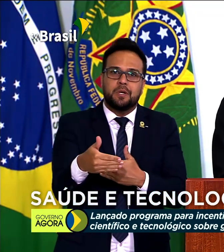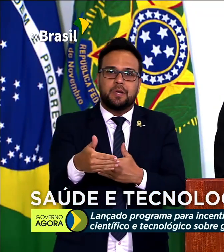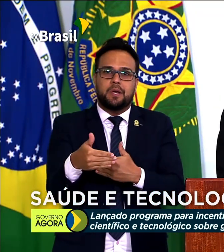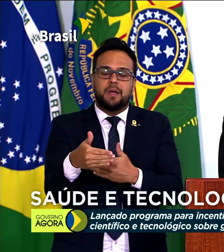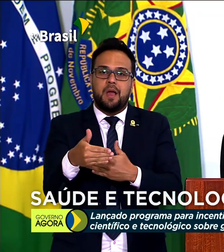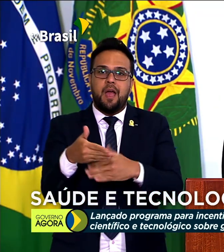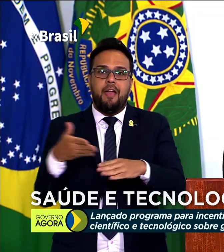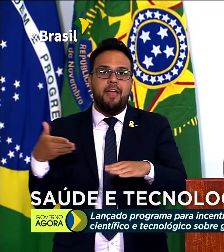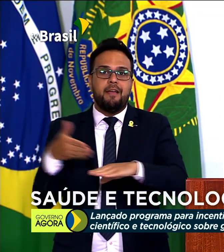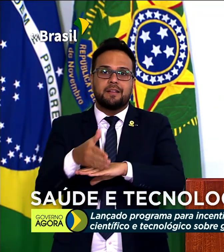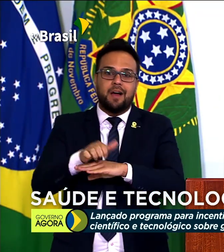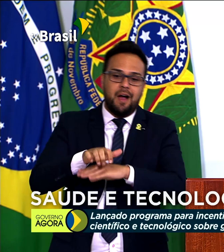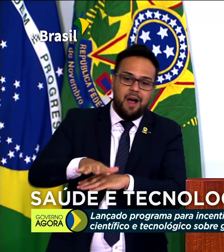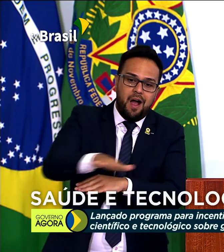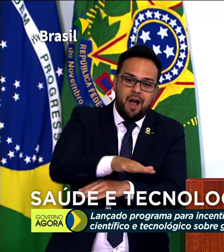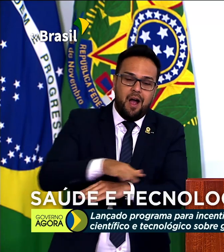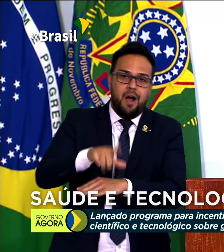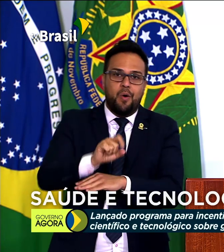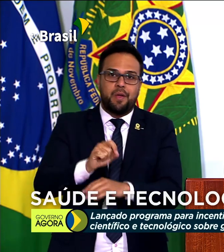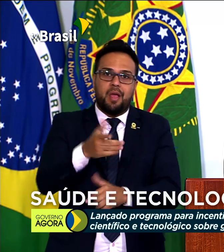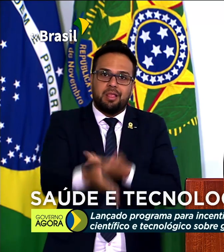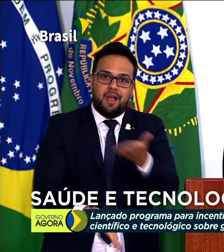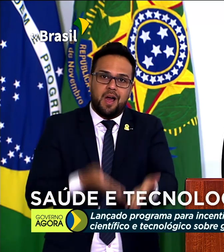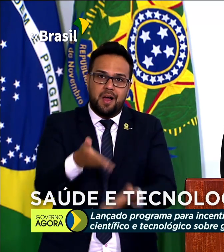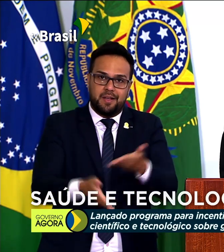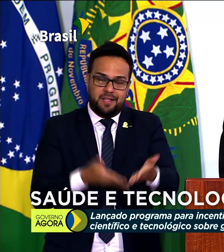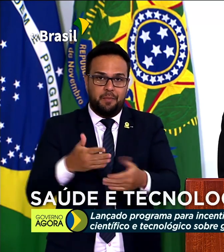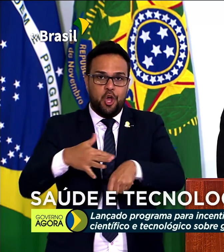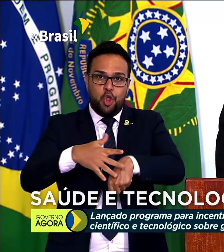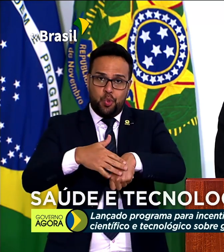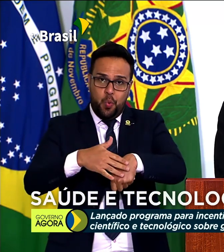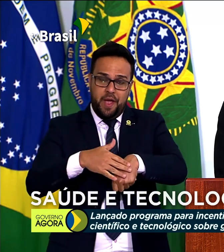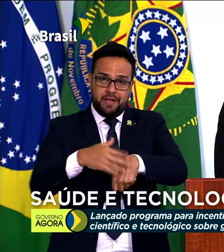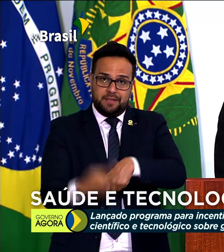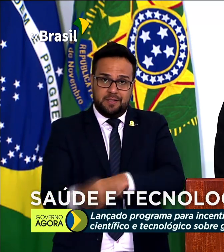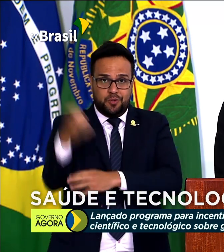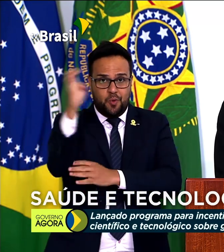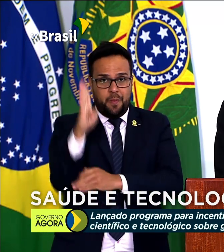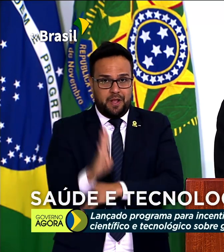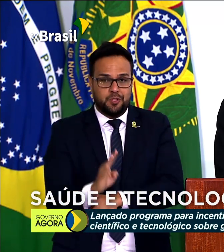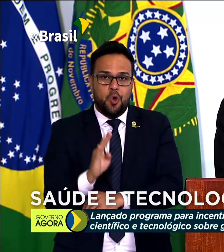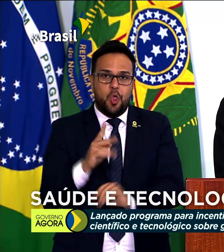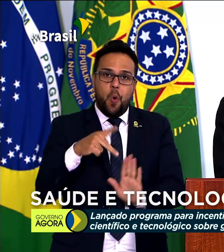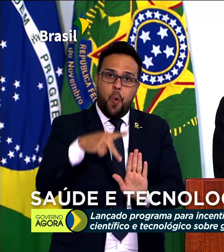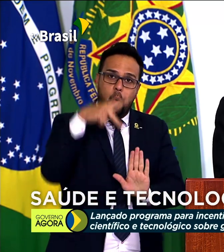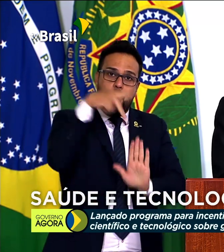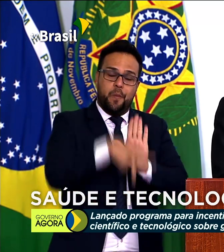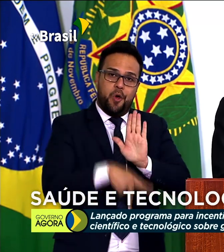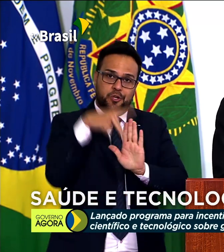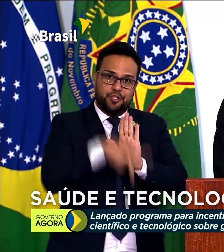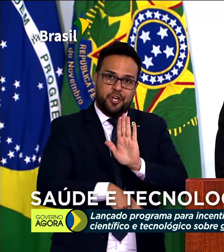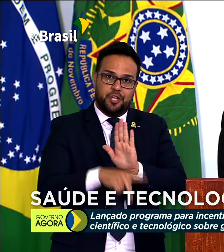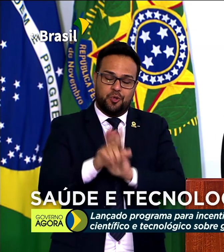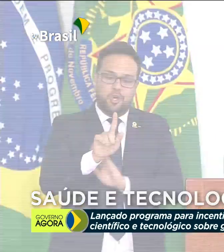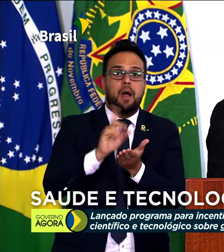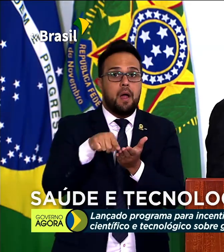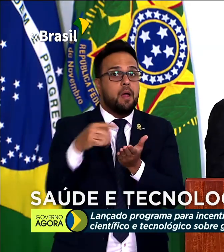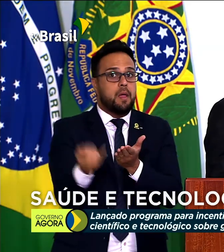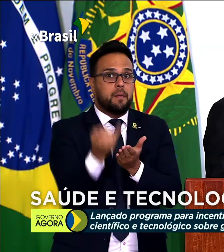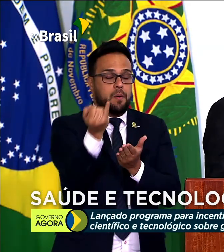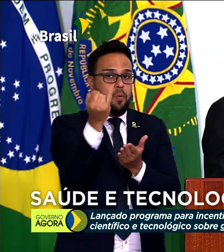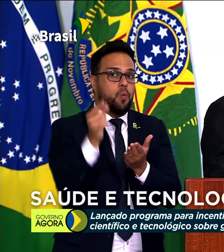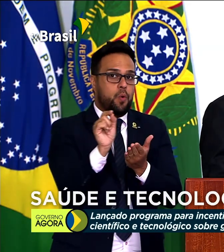na elite no tratamento, na questão do tratamento de doenças no Brasil, através desse projeto Genomas Brasil.